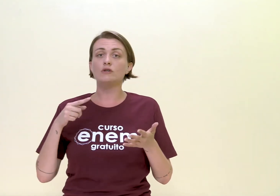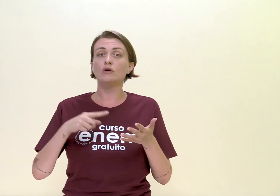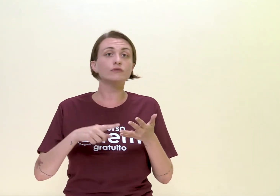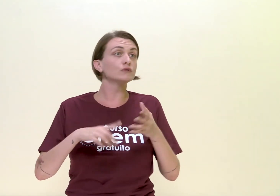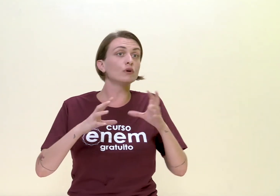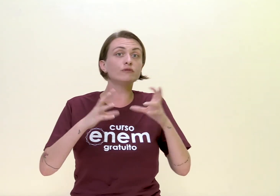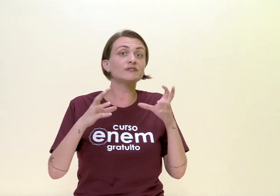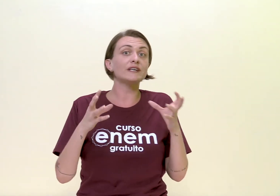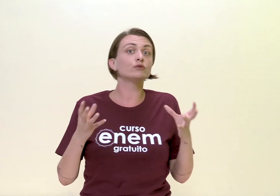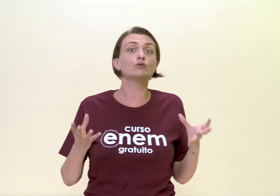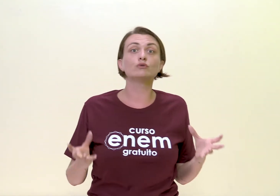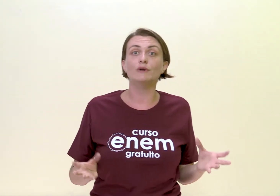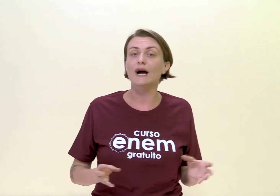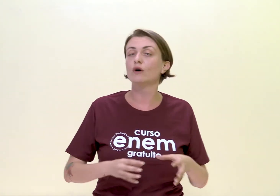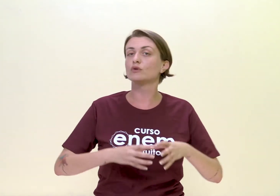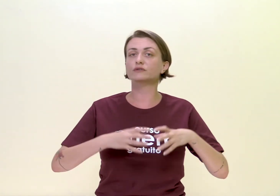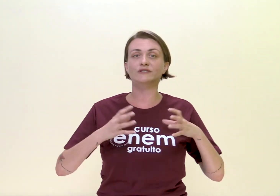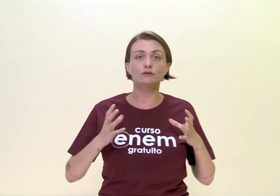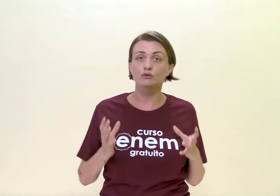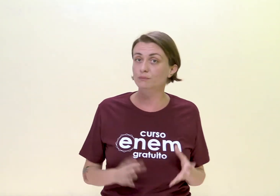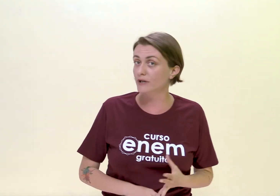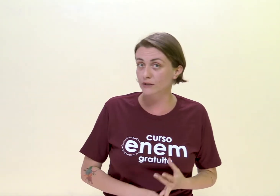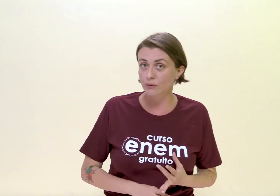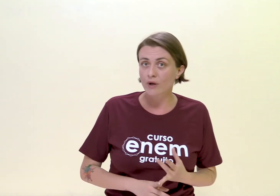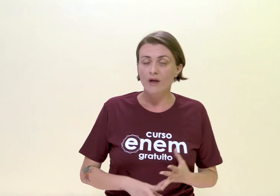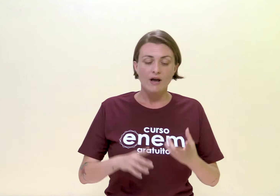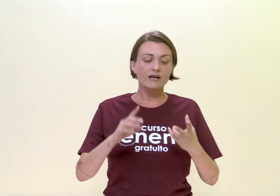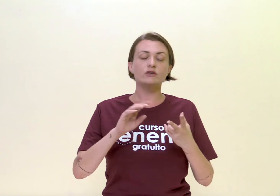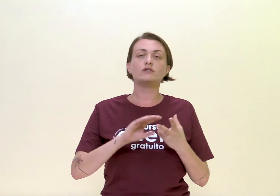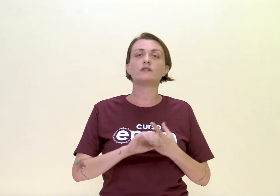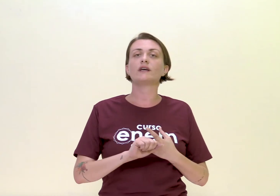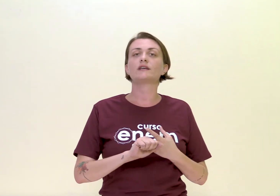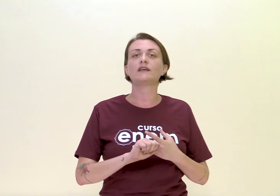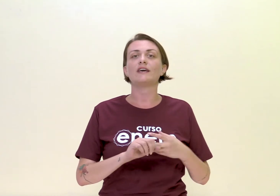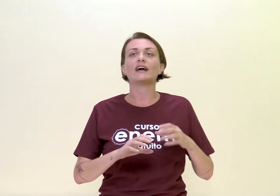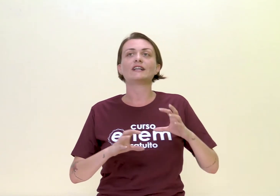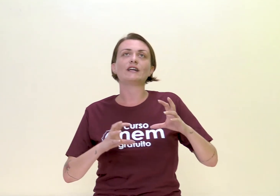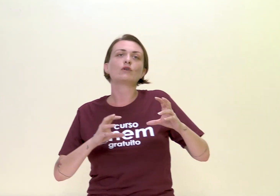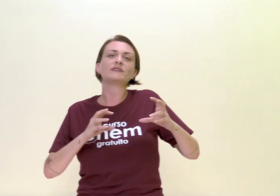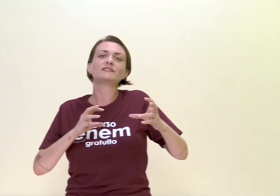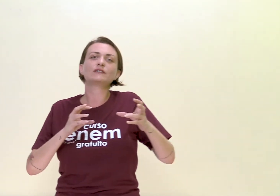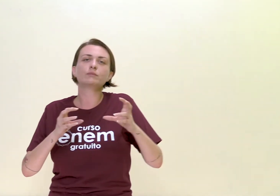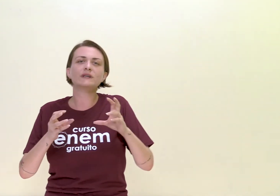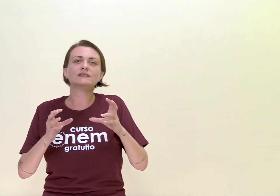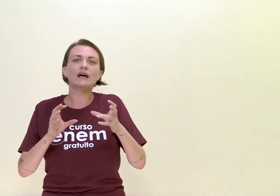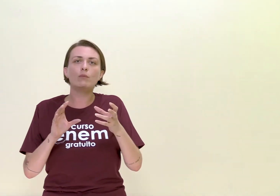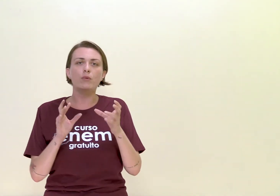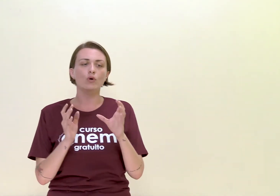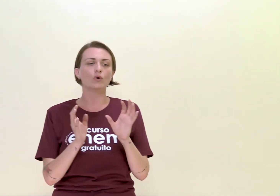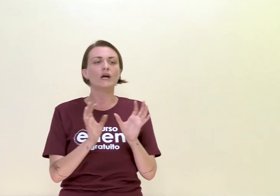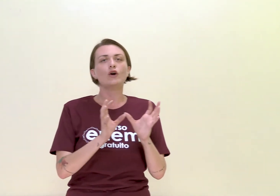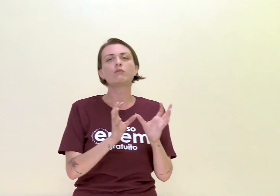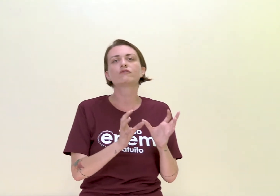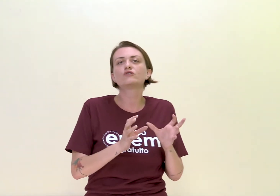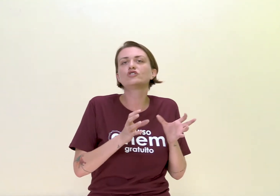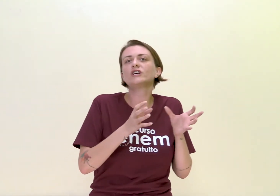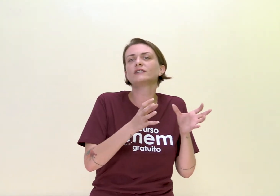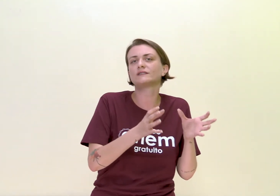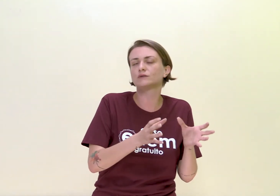novo centro cultural, novo centro urbano. A gente tem aqui a galera começando a pensar um pouco como fugir desse